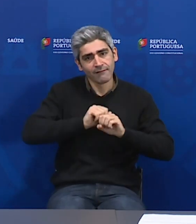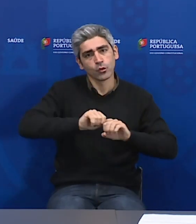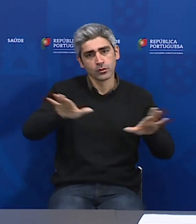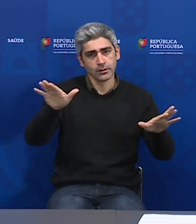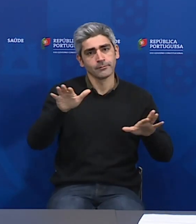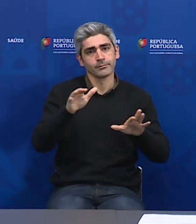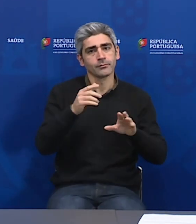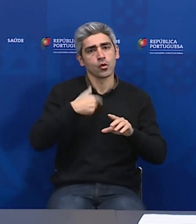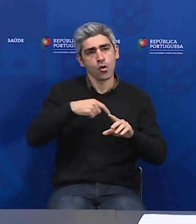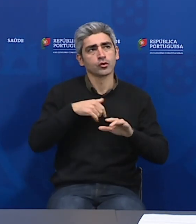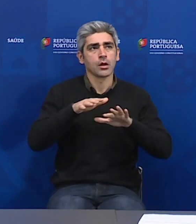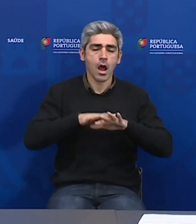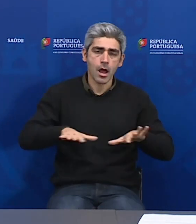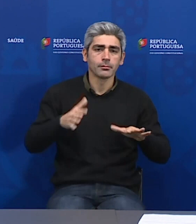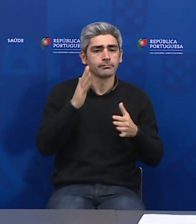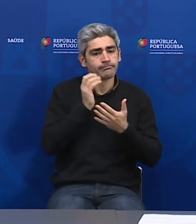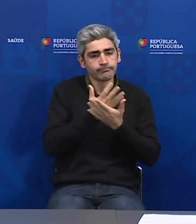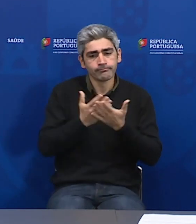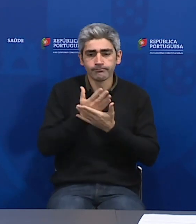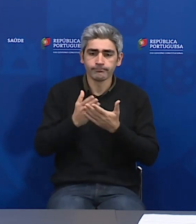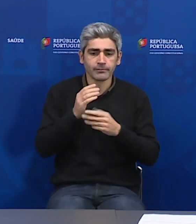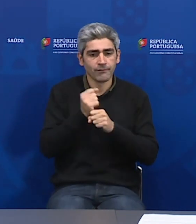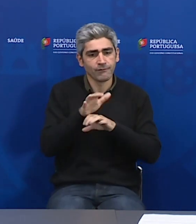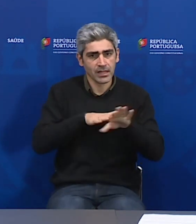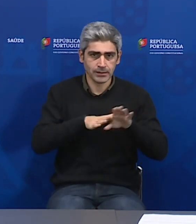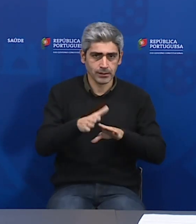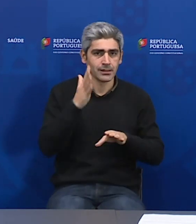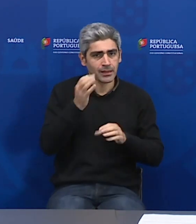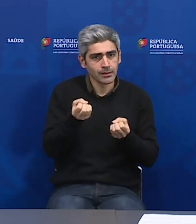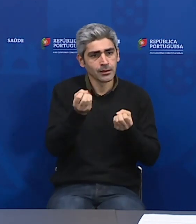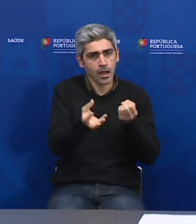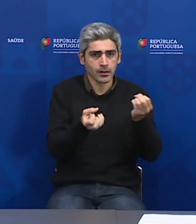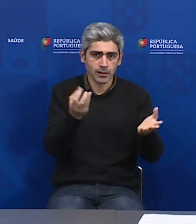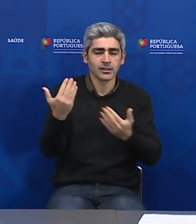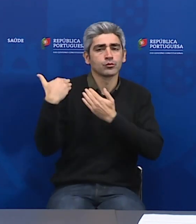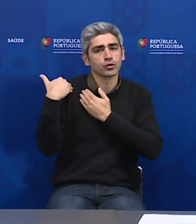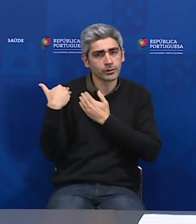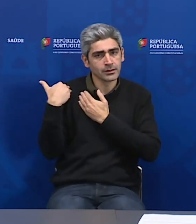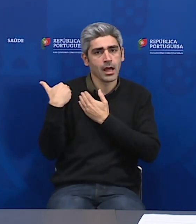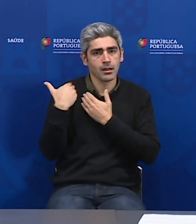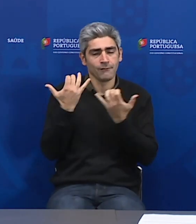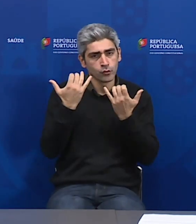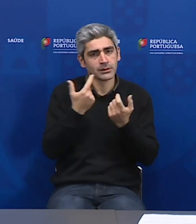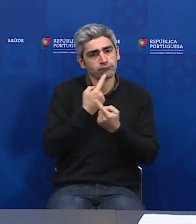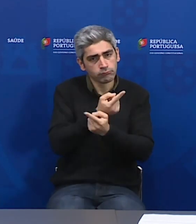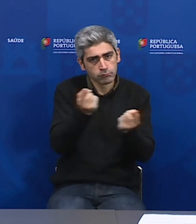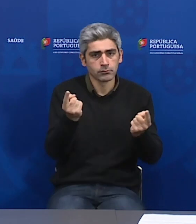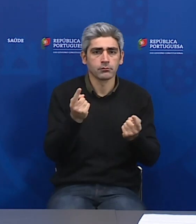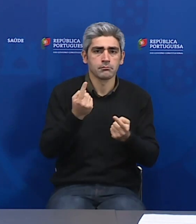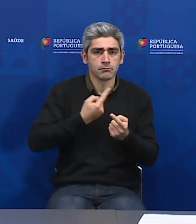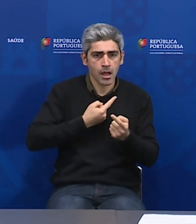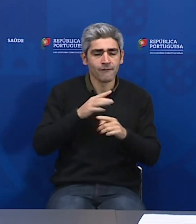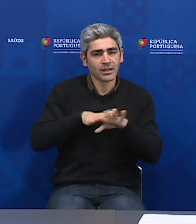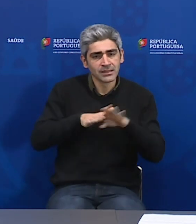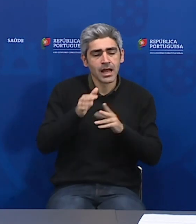nós, com tranquilidade e com serenidade, estamos a fazer, tentando transmitir esta responsabilidade que é de fazermos uma